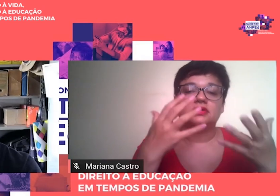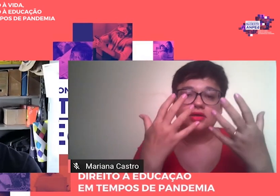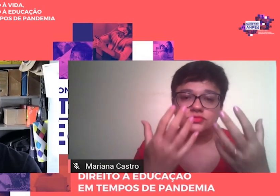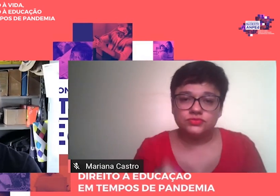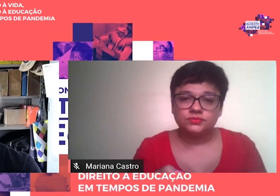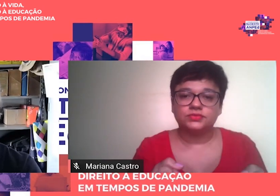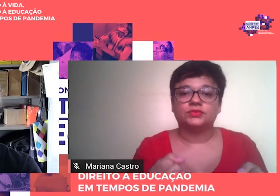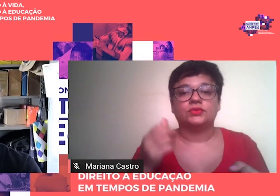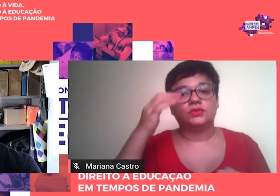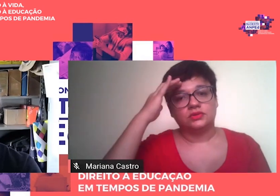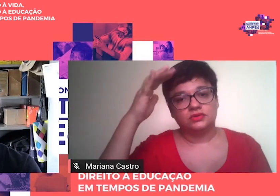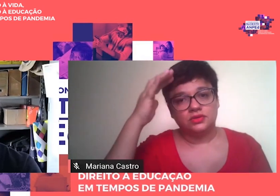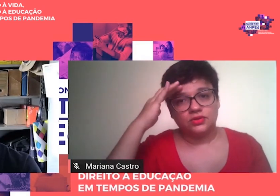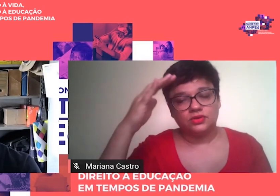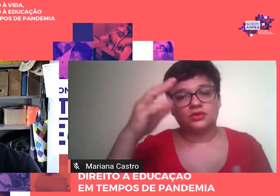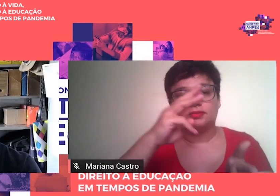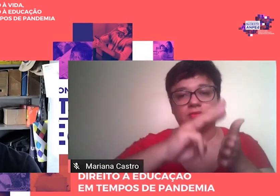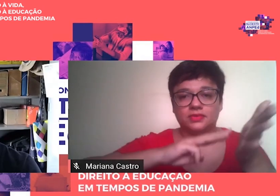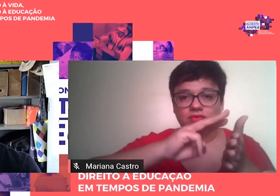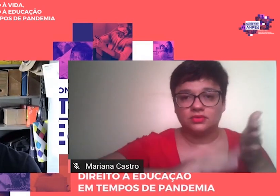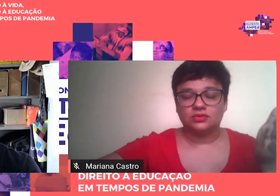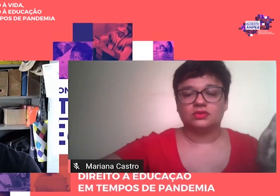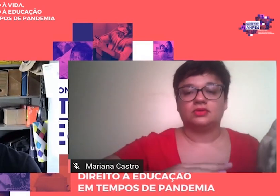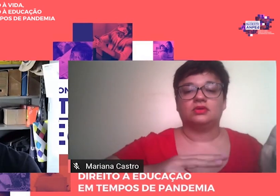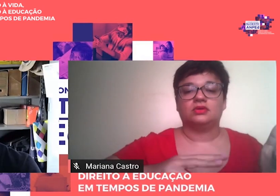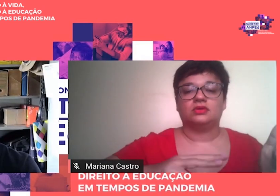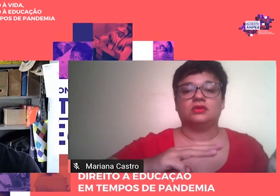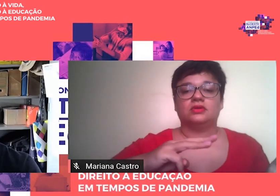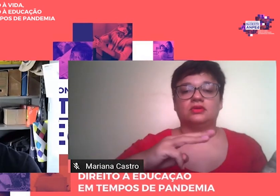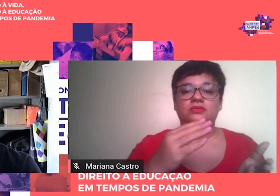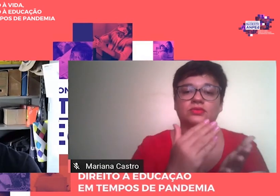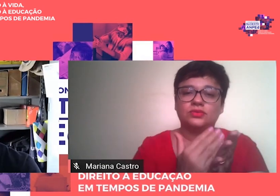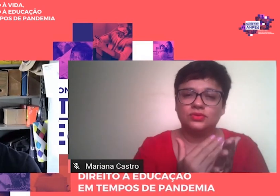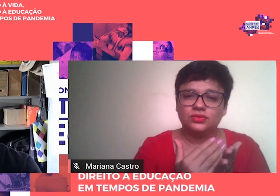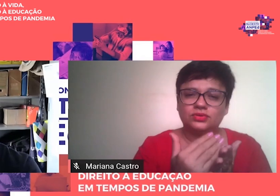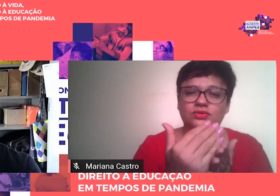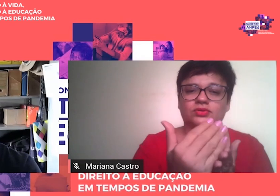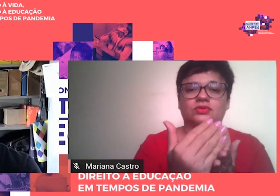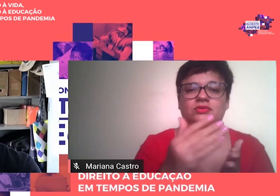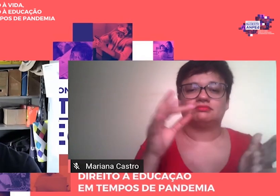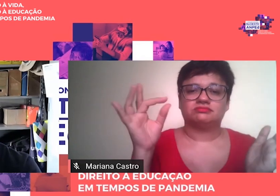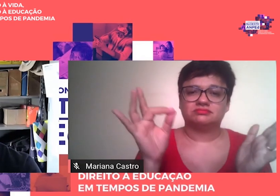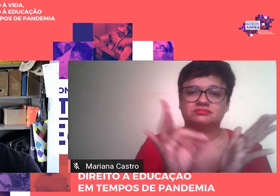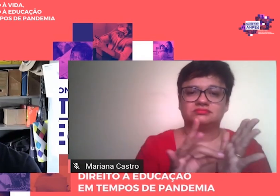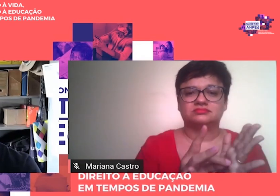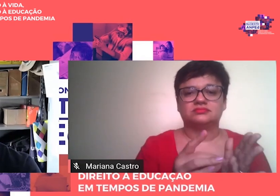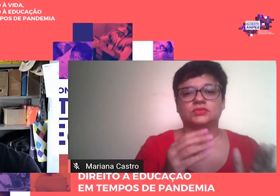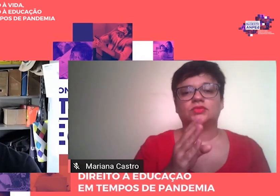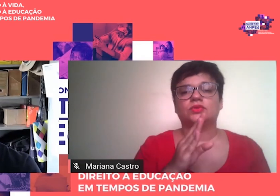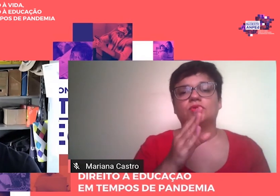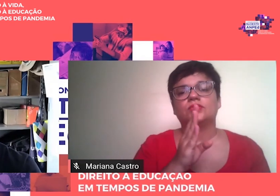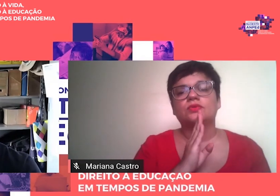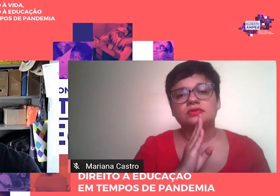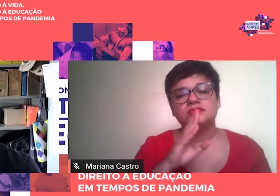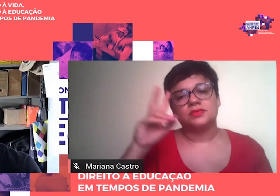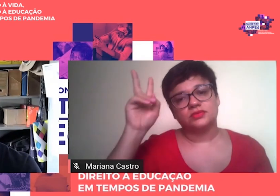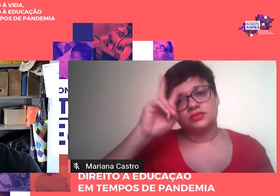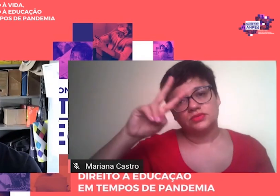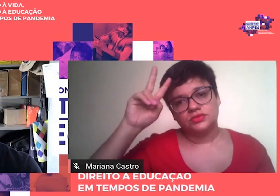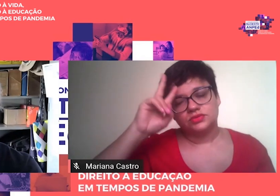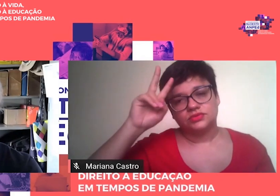definida a partir de Marx pelo princípio do caráter concreto do conhecimento histórico-educacional